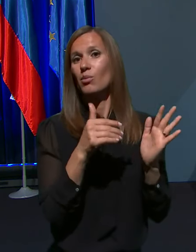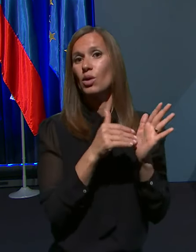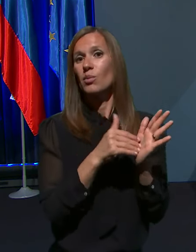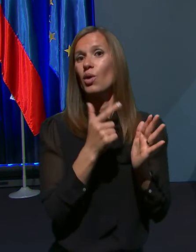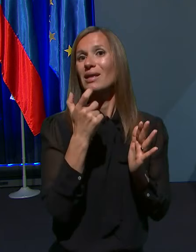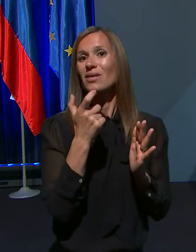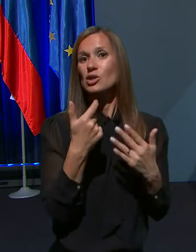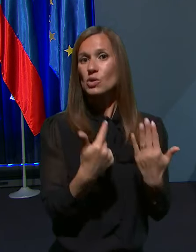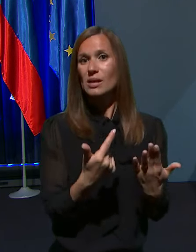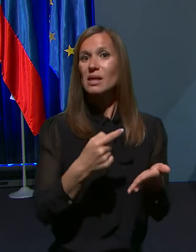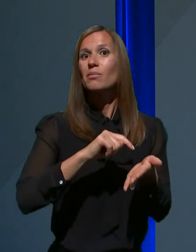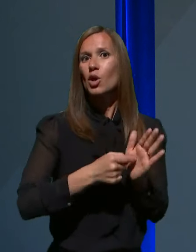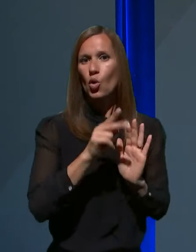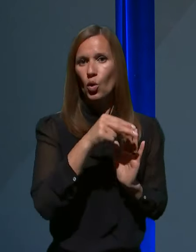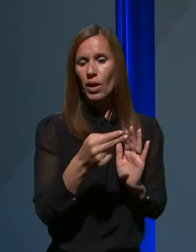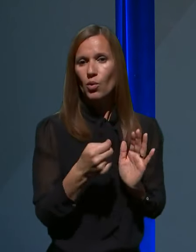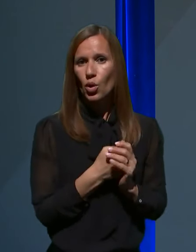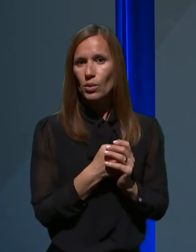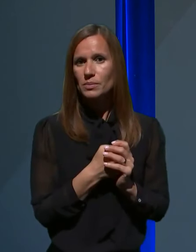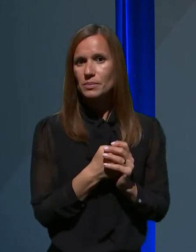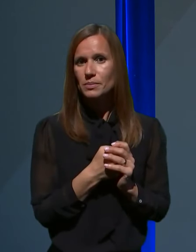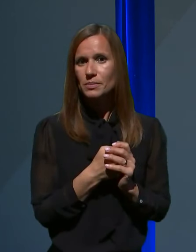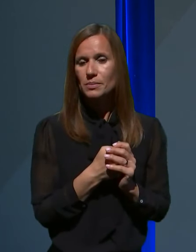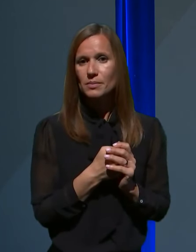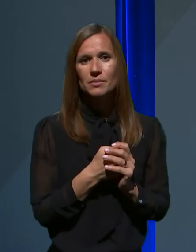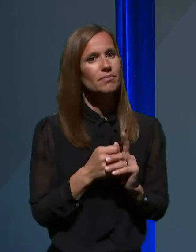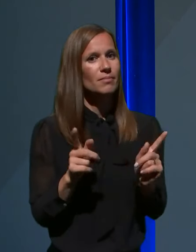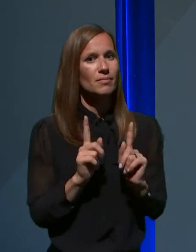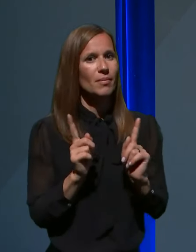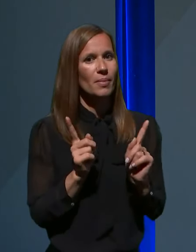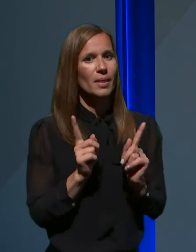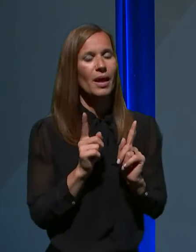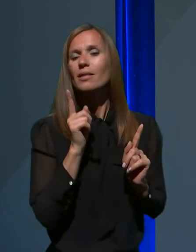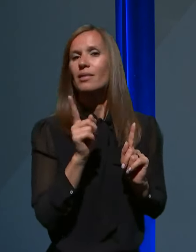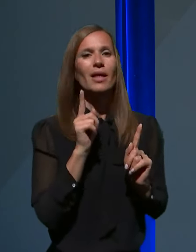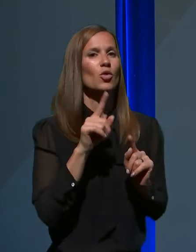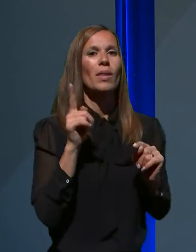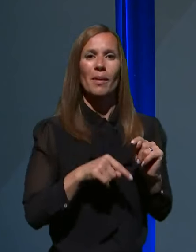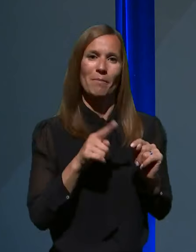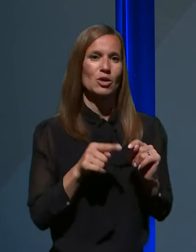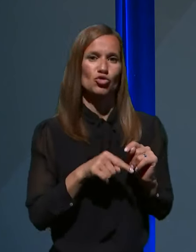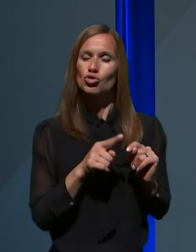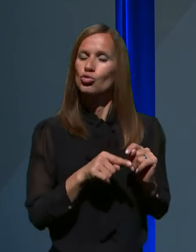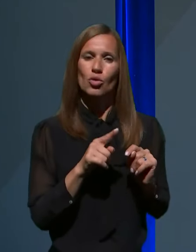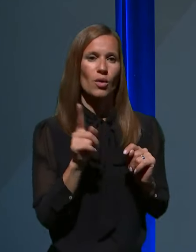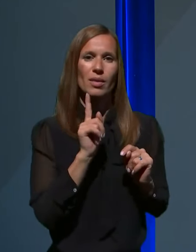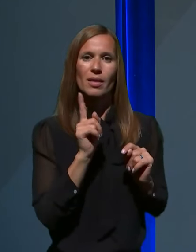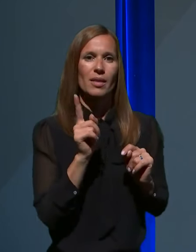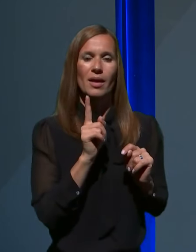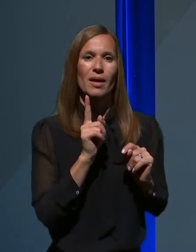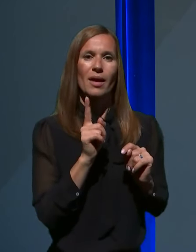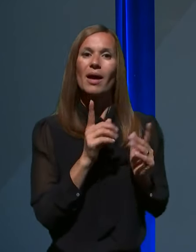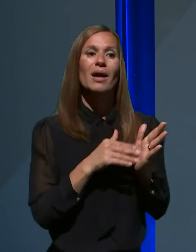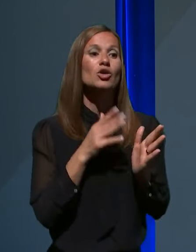milijonov evrov. Ne, to je napačno razumljeno. Kakšne bojo